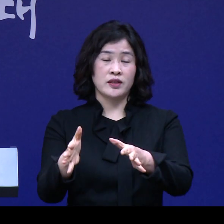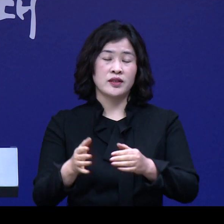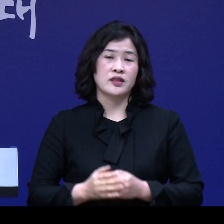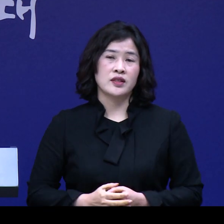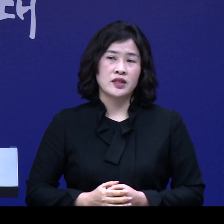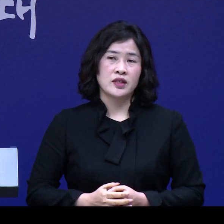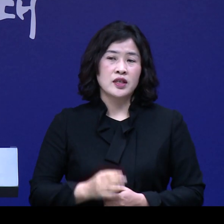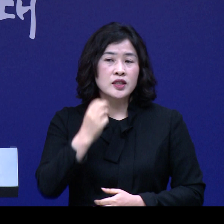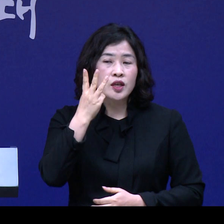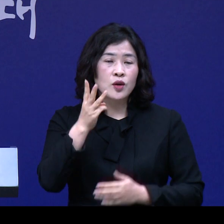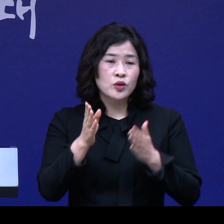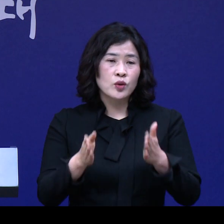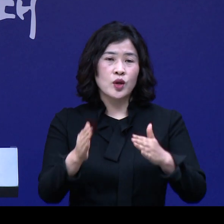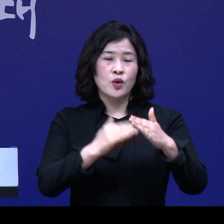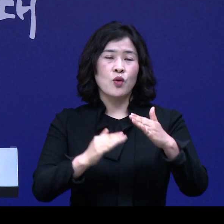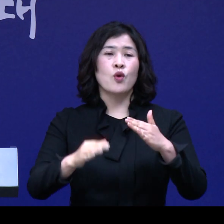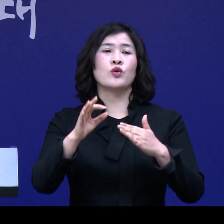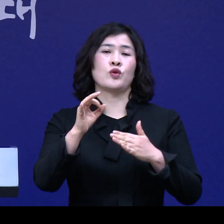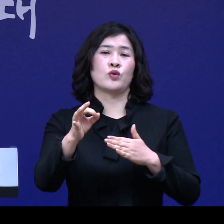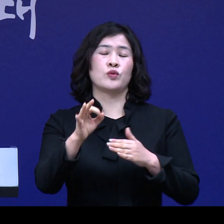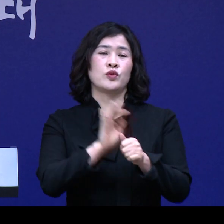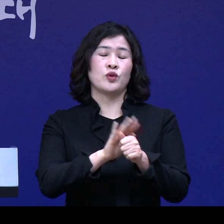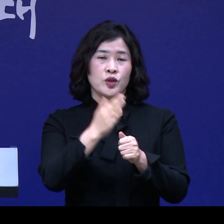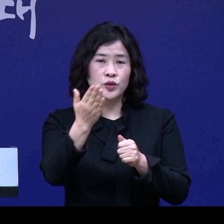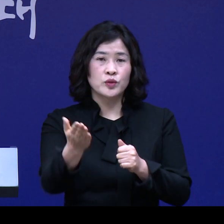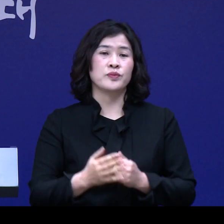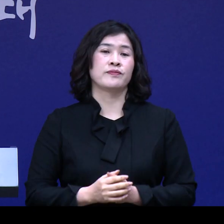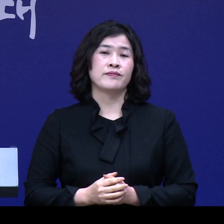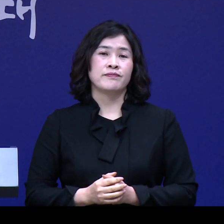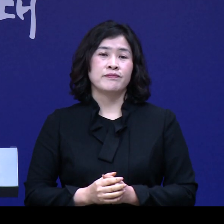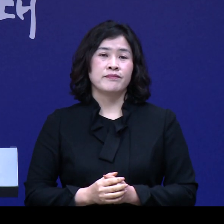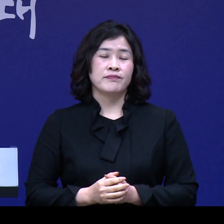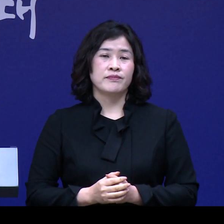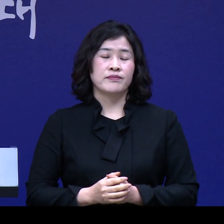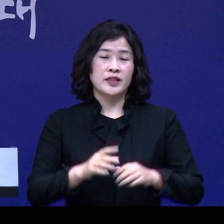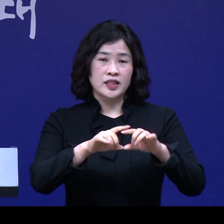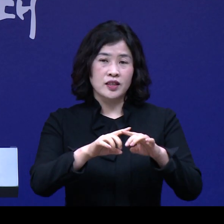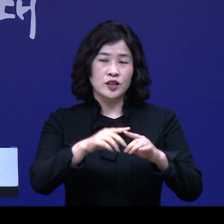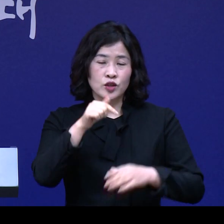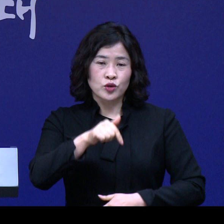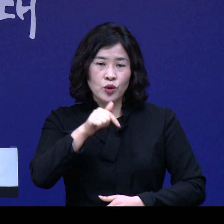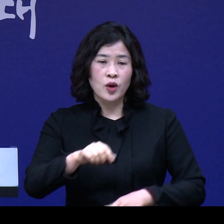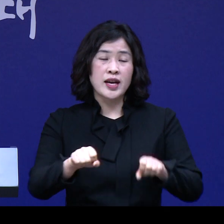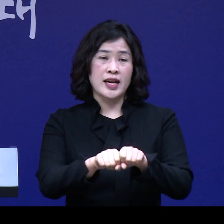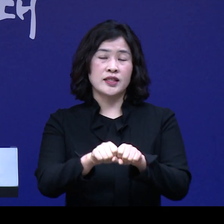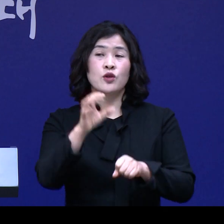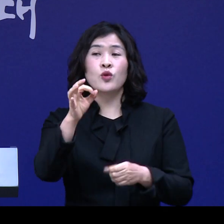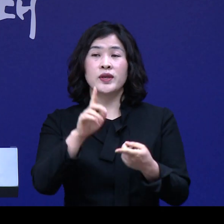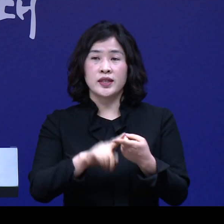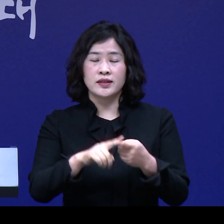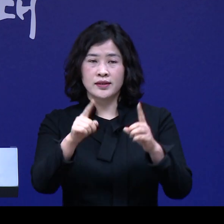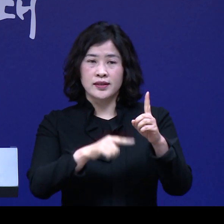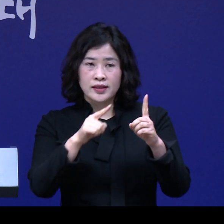3개월분의 공공요금을 지원을 하겠습니다. 전기, 수도, 가스 요금에 대해